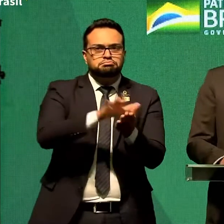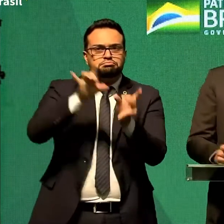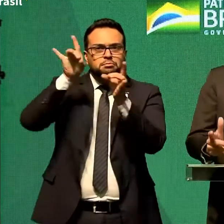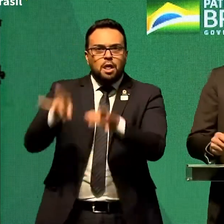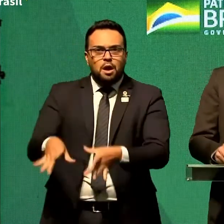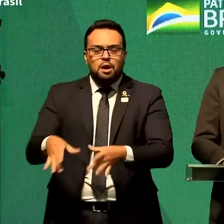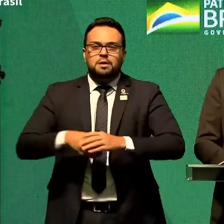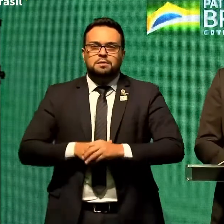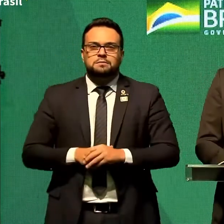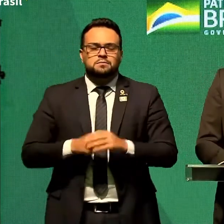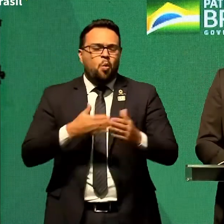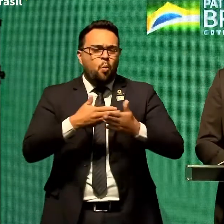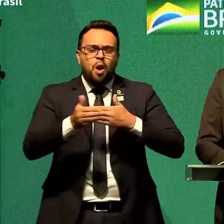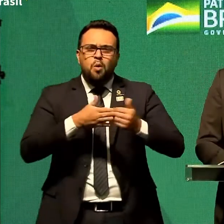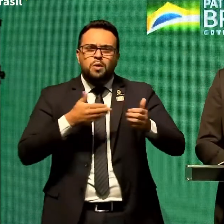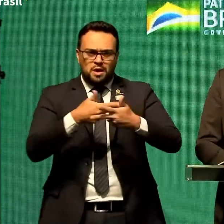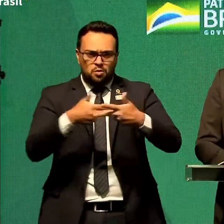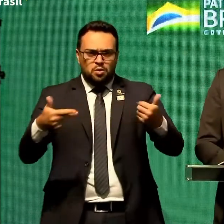Seja lá o que for.